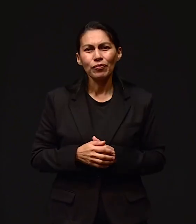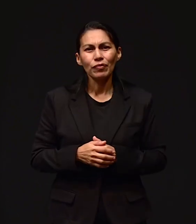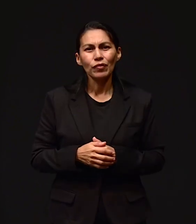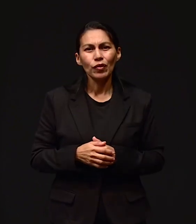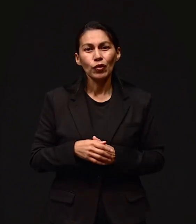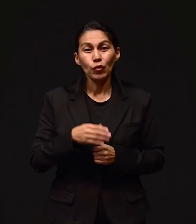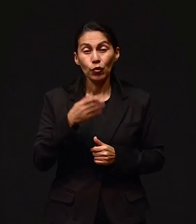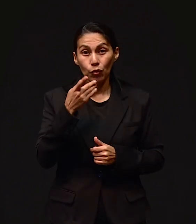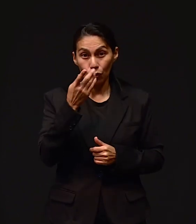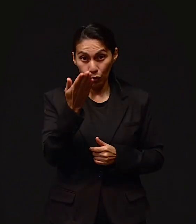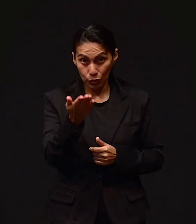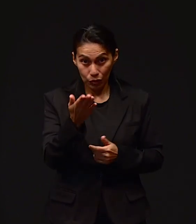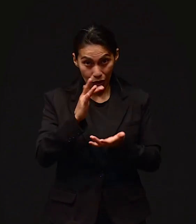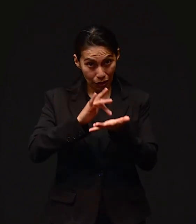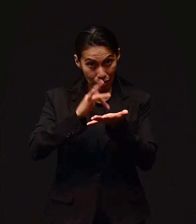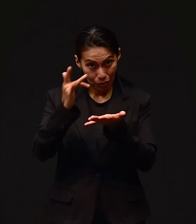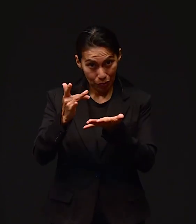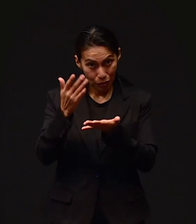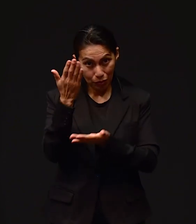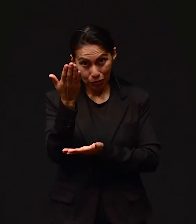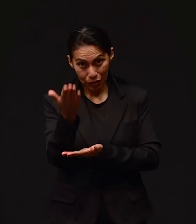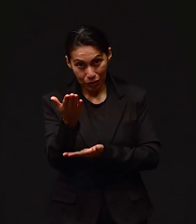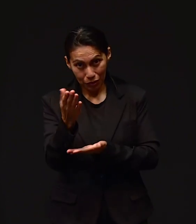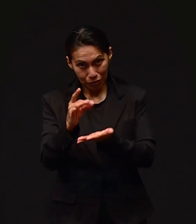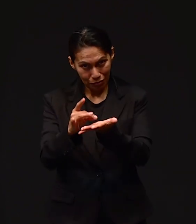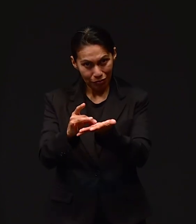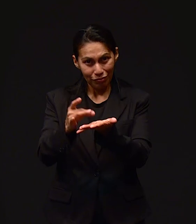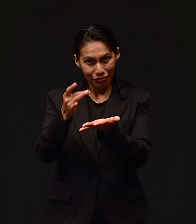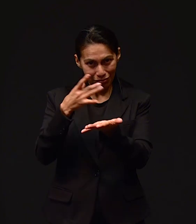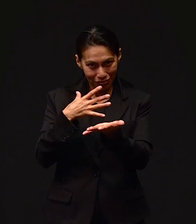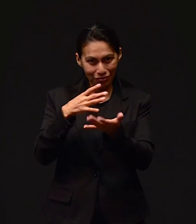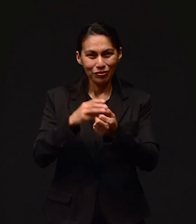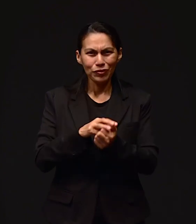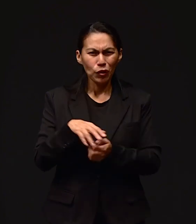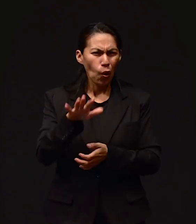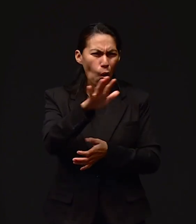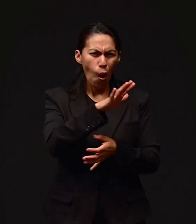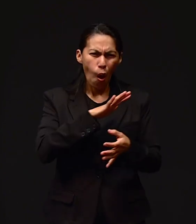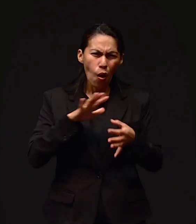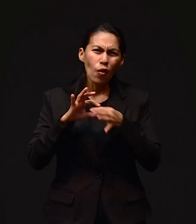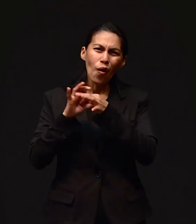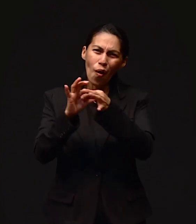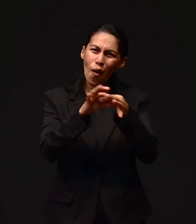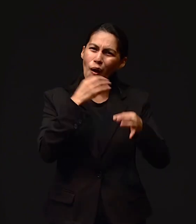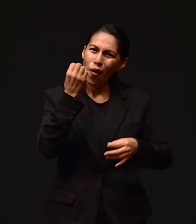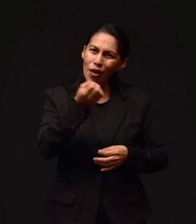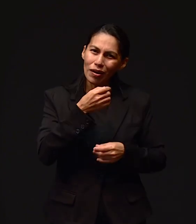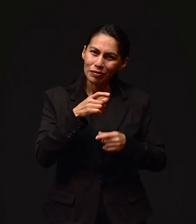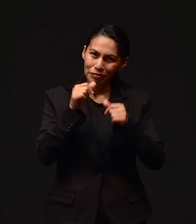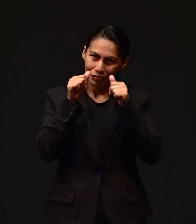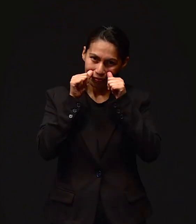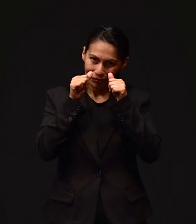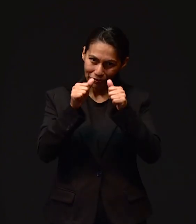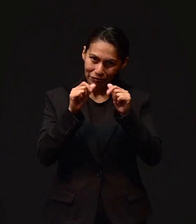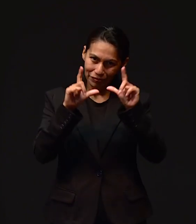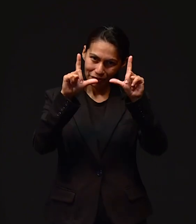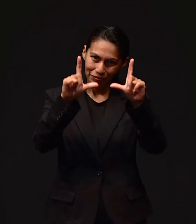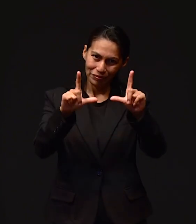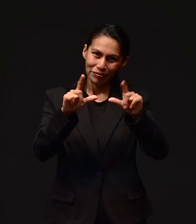tus agradecimientos a Dios y tus peticiones para que oremos por ellos. Escuchemos.